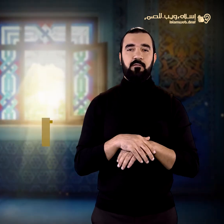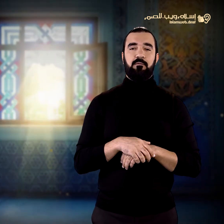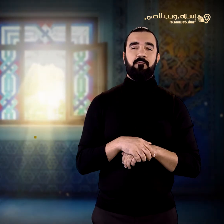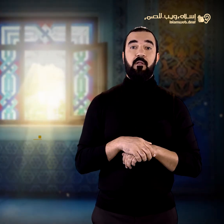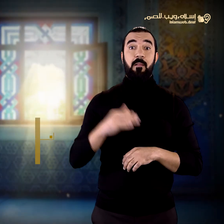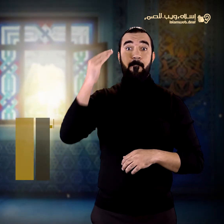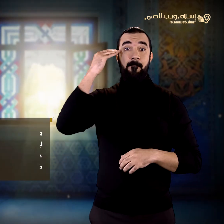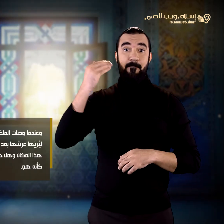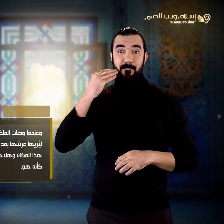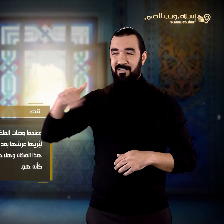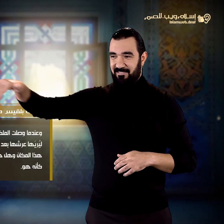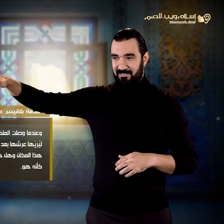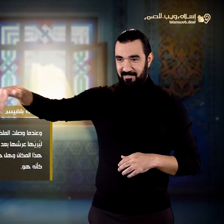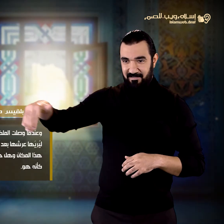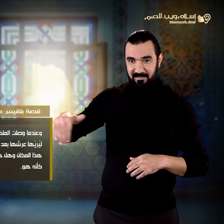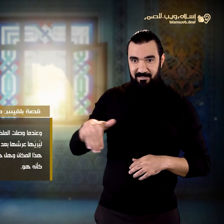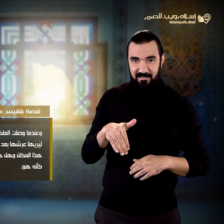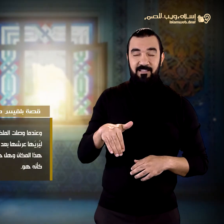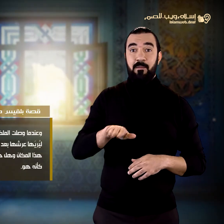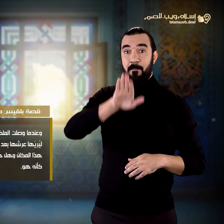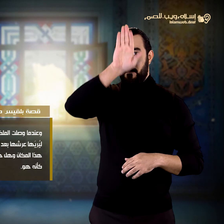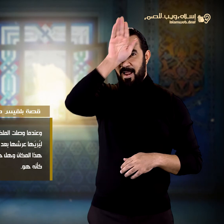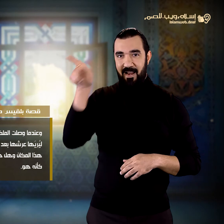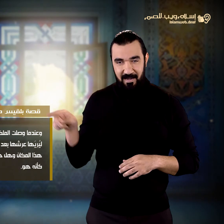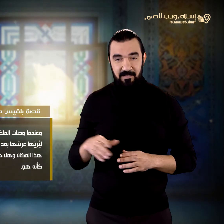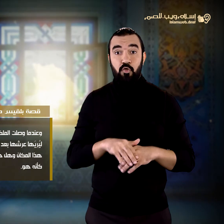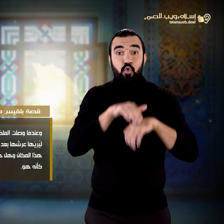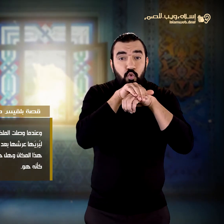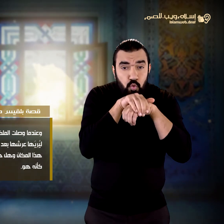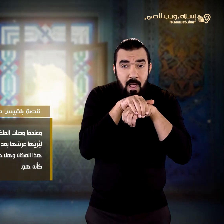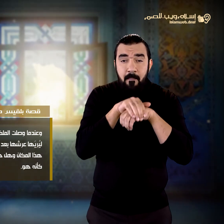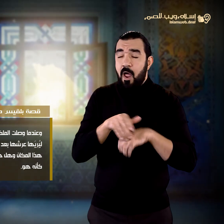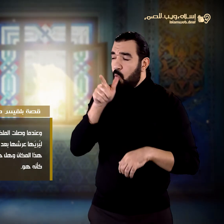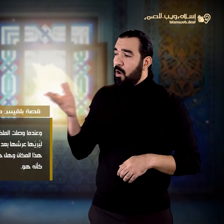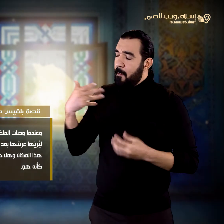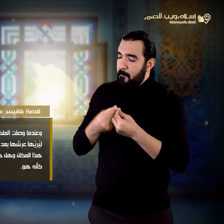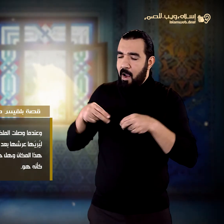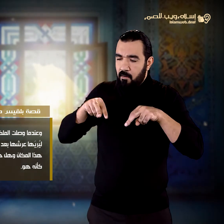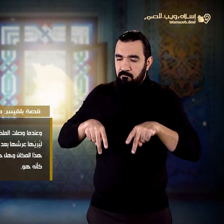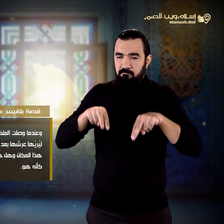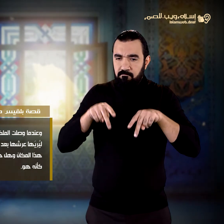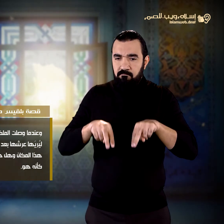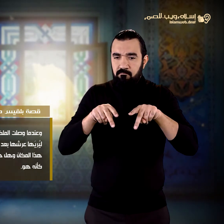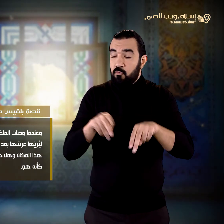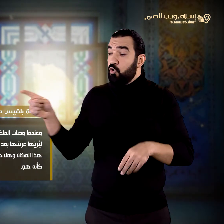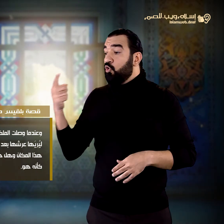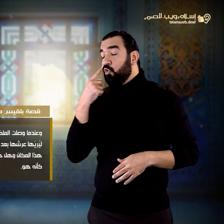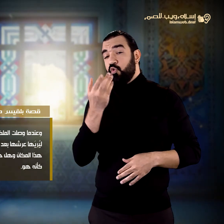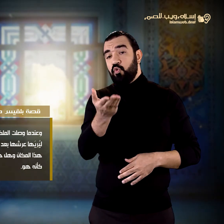وعندما وصلت الملكة بالقيس استحبها سليمان عليه السلام ليريها